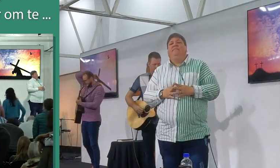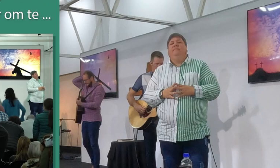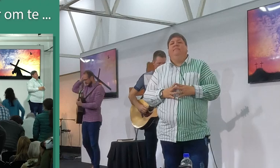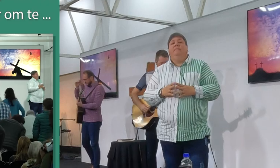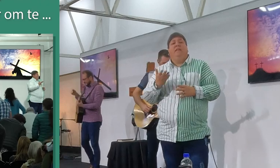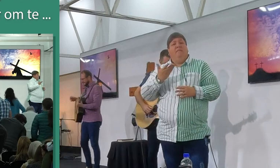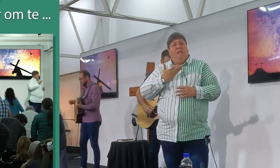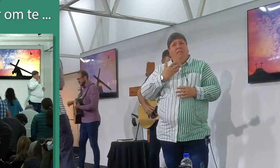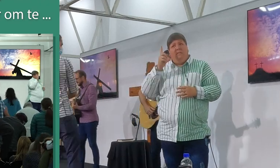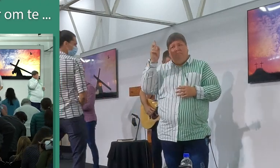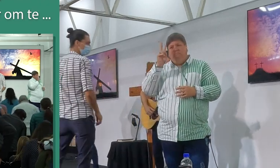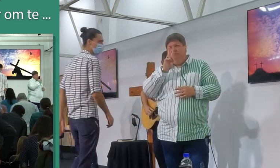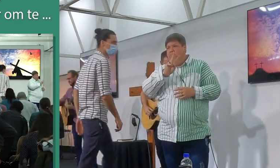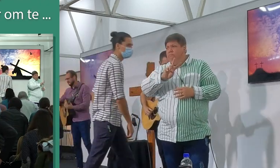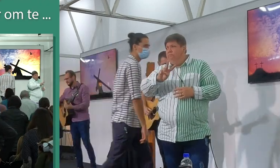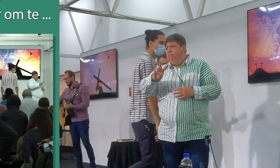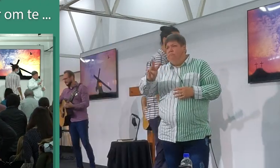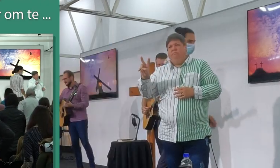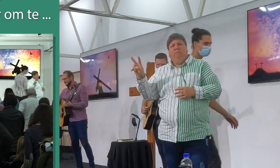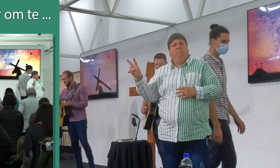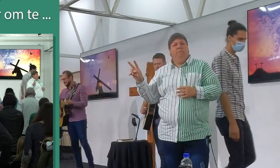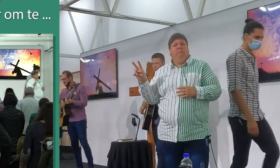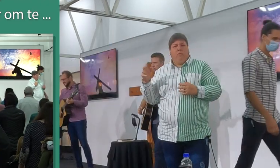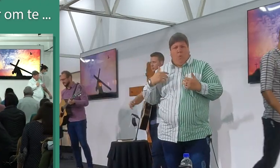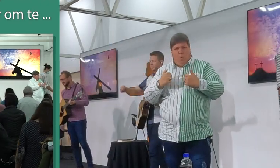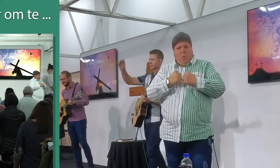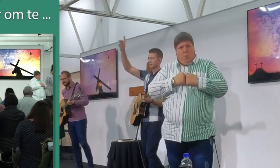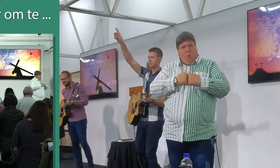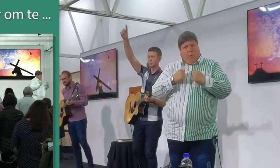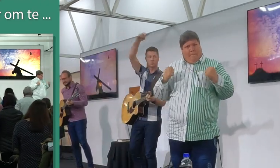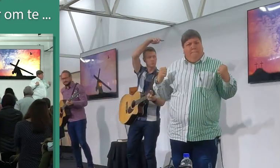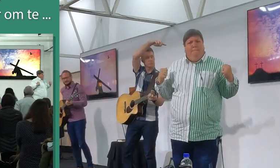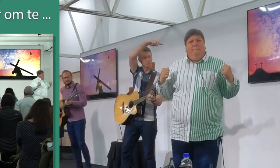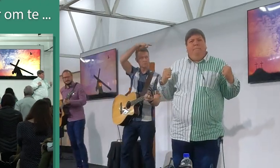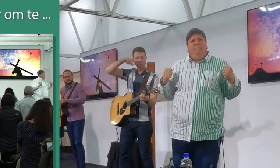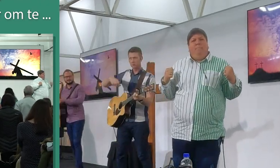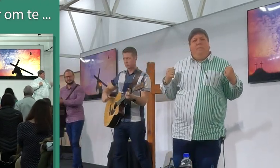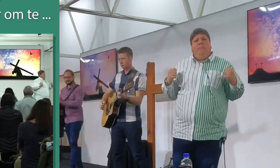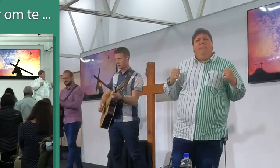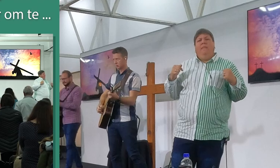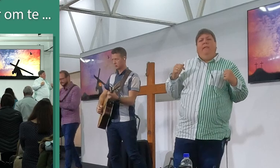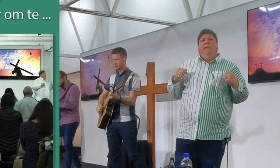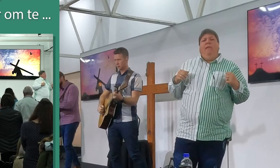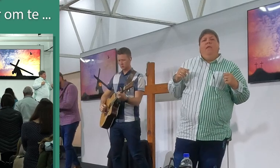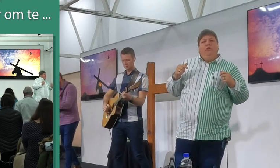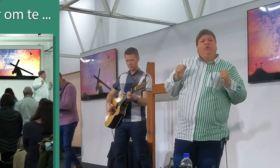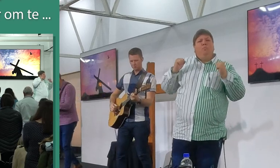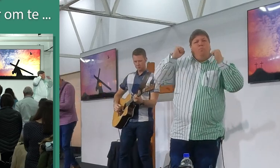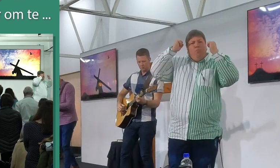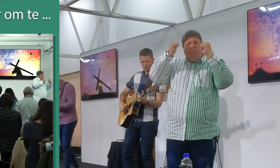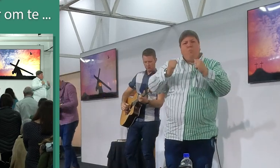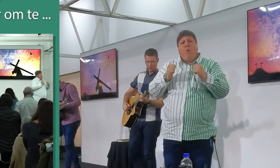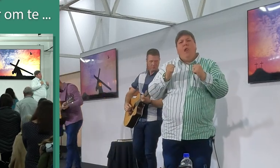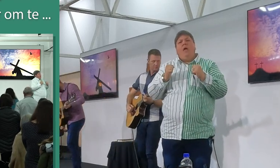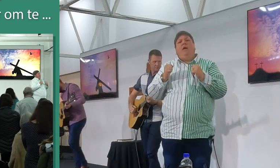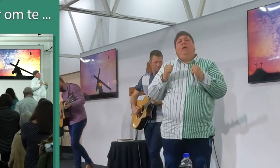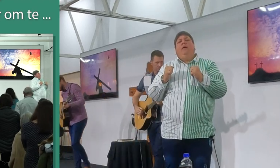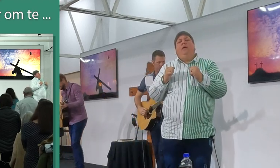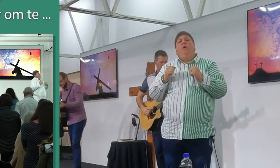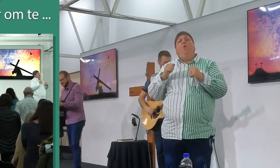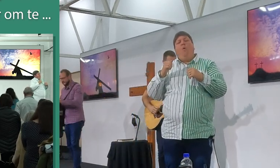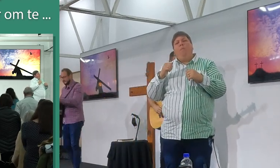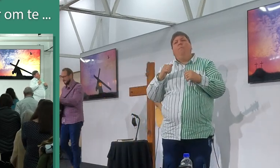maar vader, jy sien ons, jy sien ons, ons is open bloot vir jy, en hier is telk een moeilike ding, want het is vir ons moeilik om, af te,